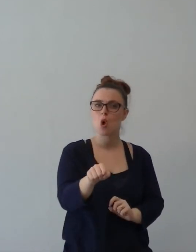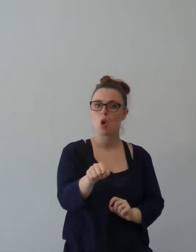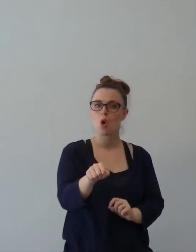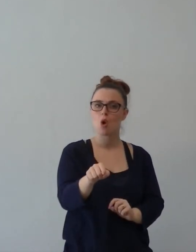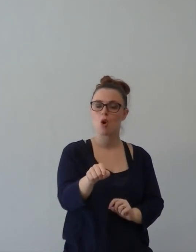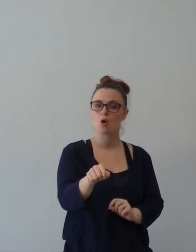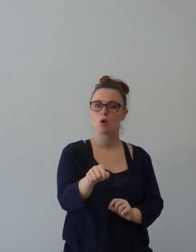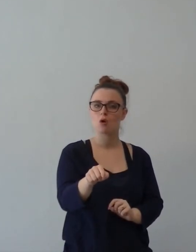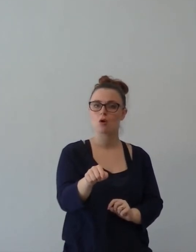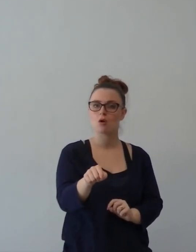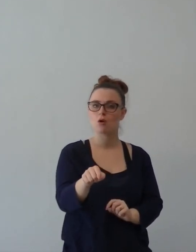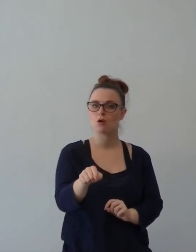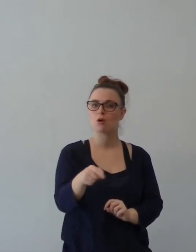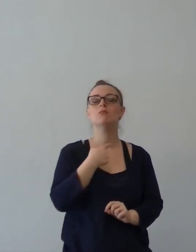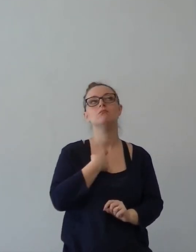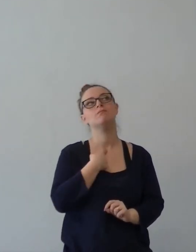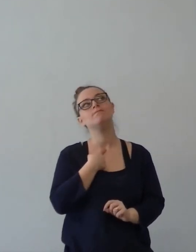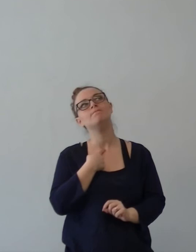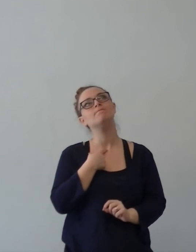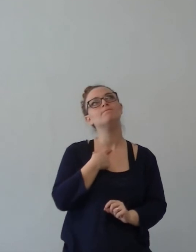in Cristo? E decidere.